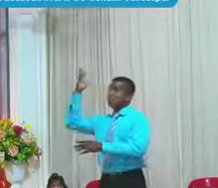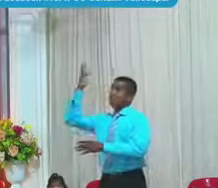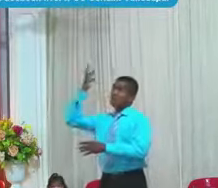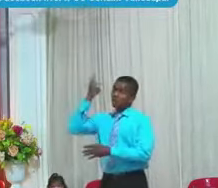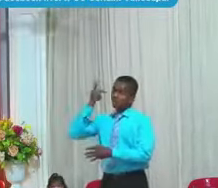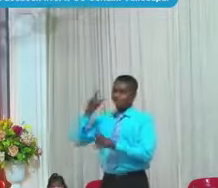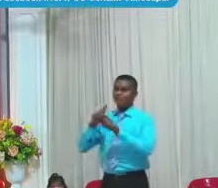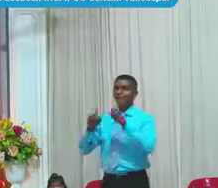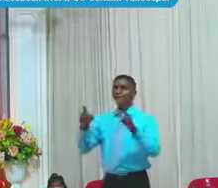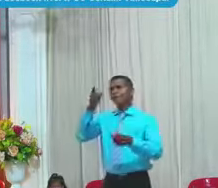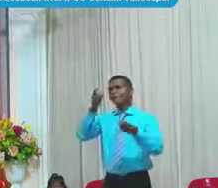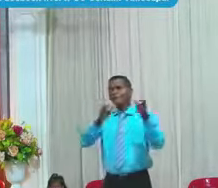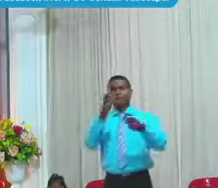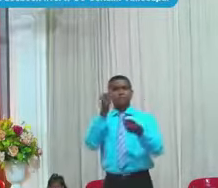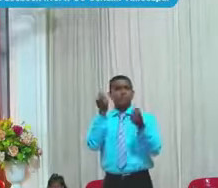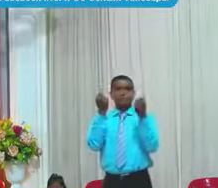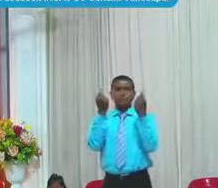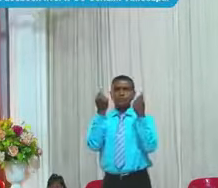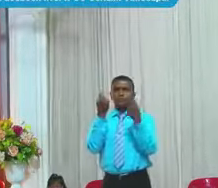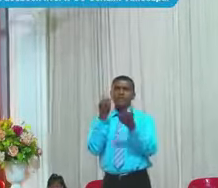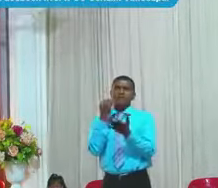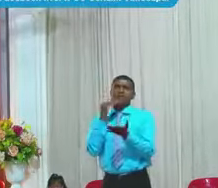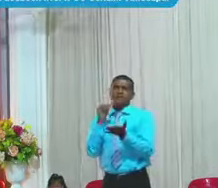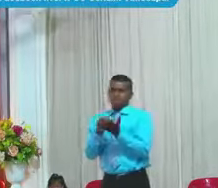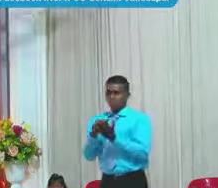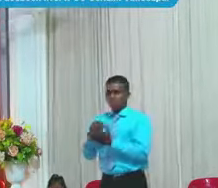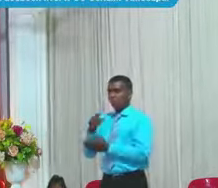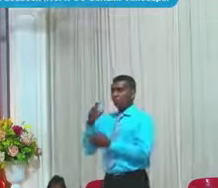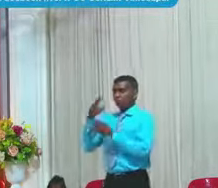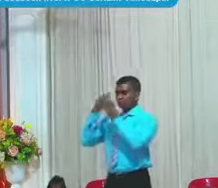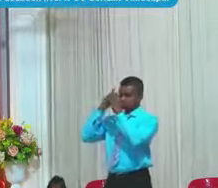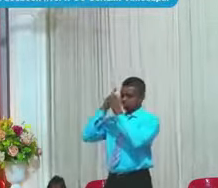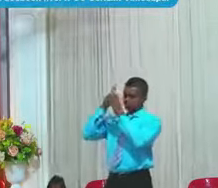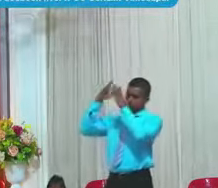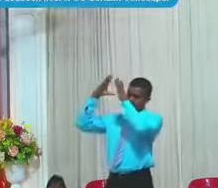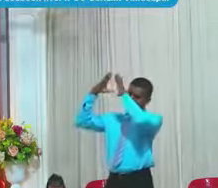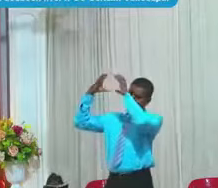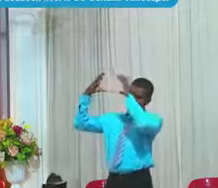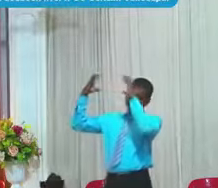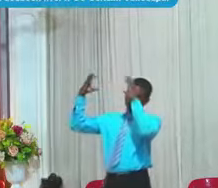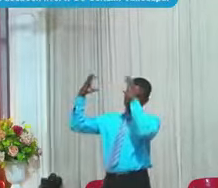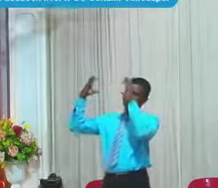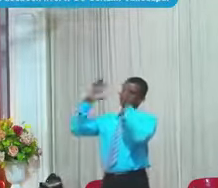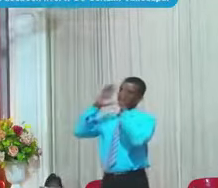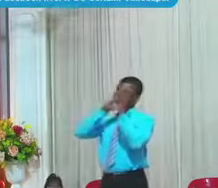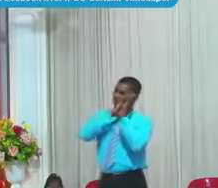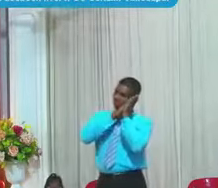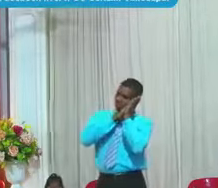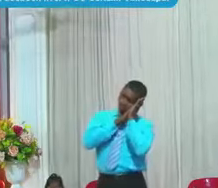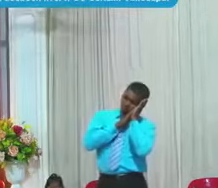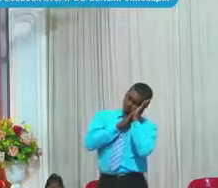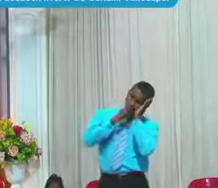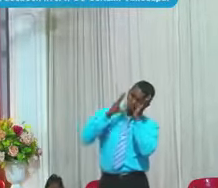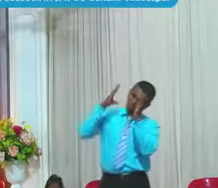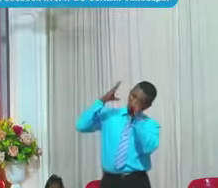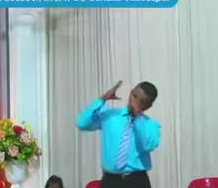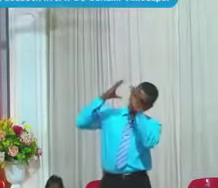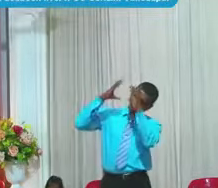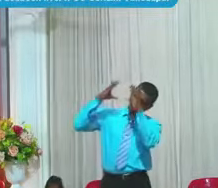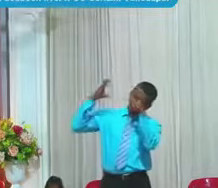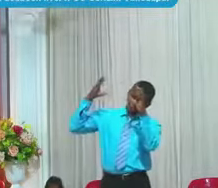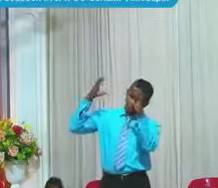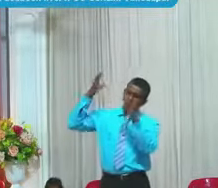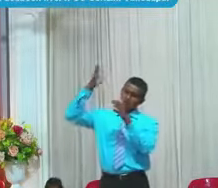Por sueños, en visiones nocturnas Cuando el sueño cae sobre los hombres, cuando se adormecen sobre su lecho